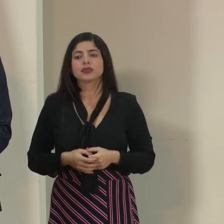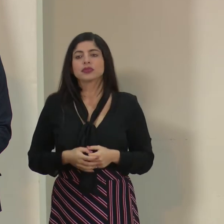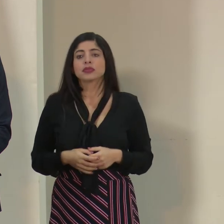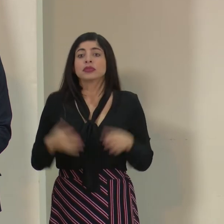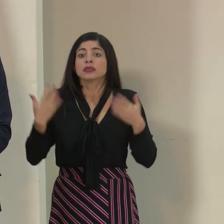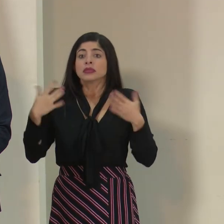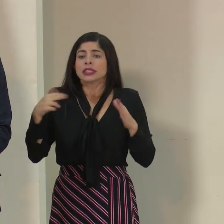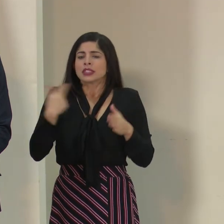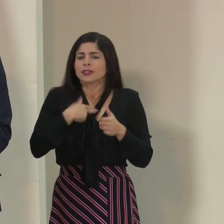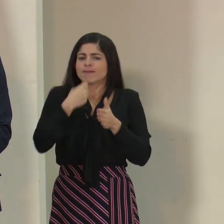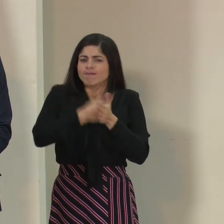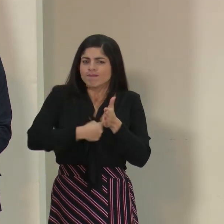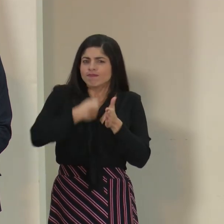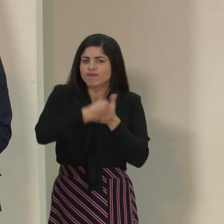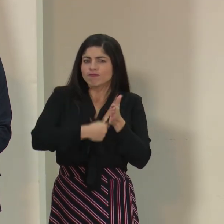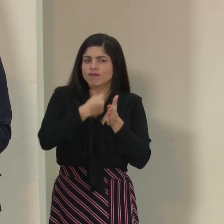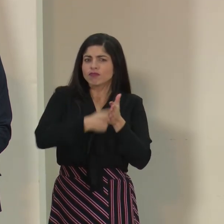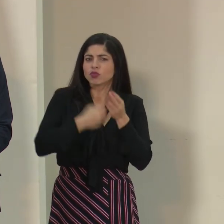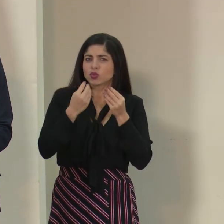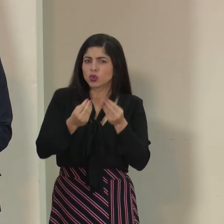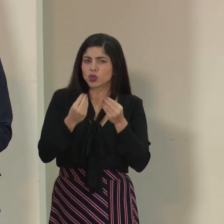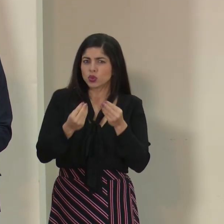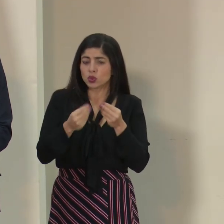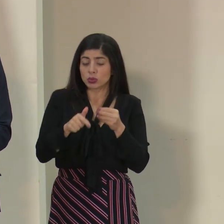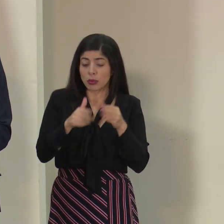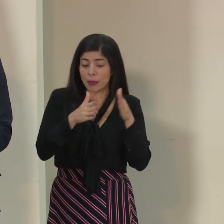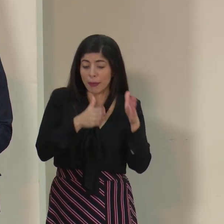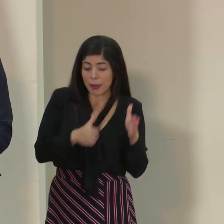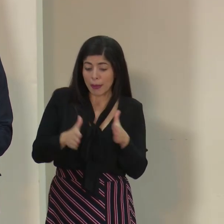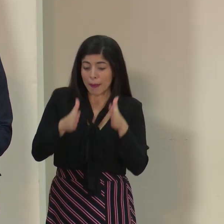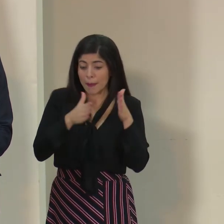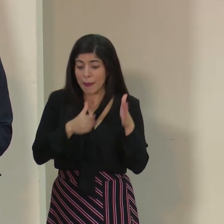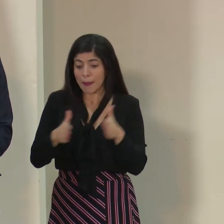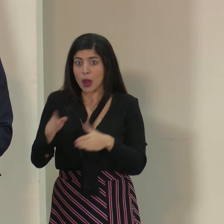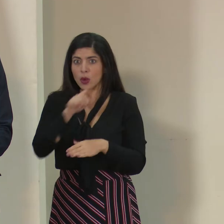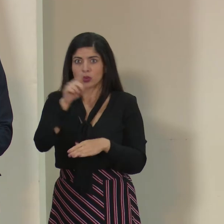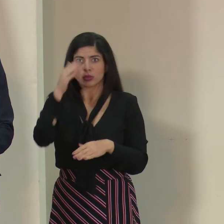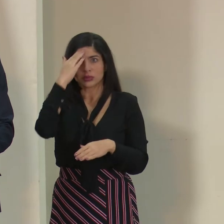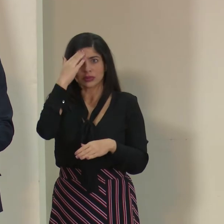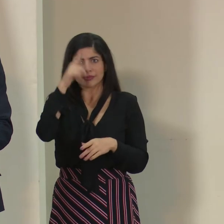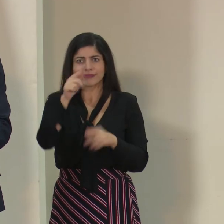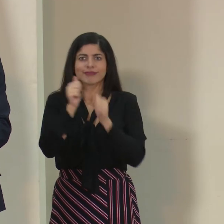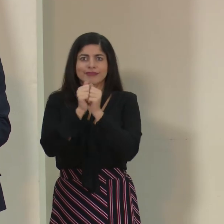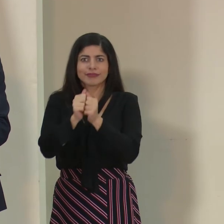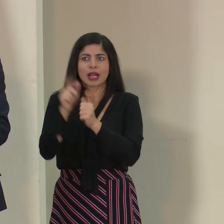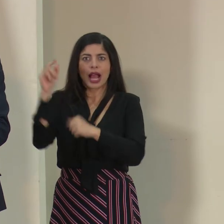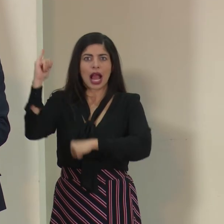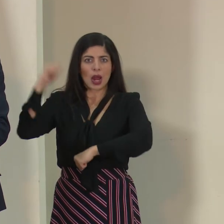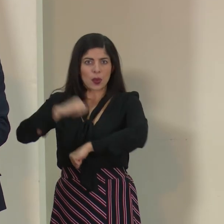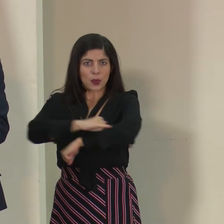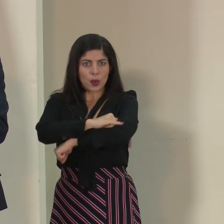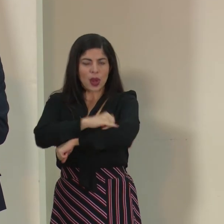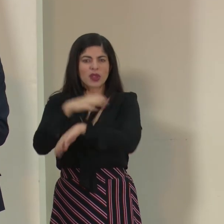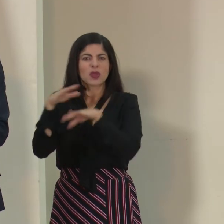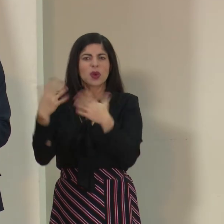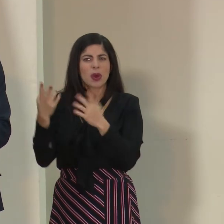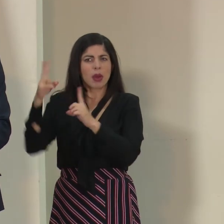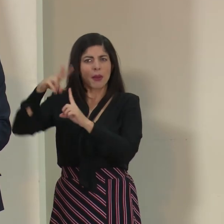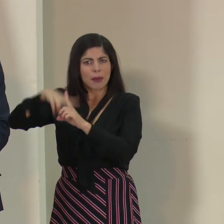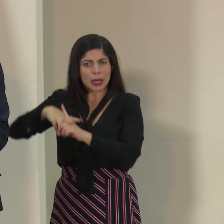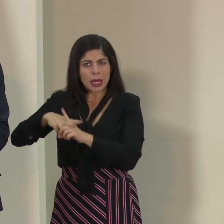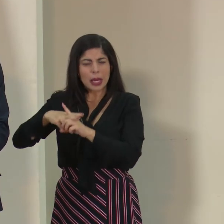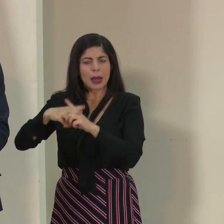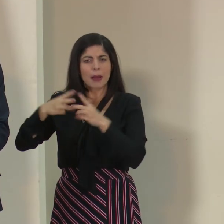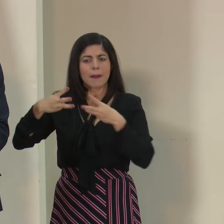Hemos insistido mucho en que toda esta preparación, ustedes han visto, nos han acompañado del aeropuerto, lo que se ha estado aplicando, las medidas